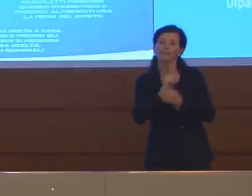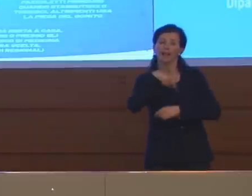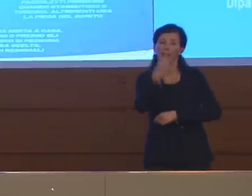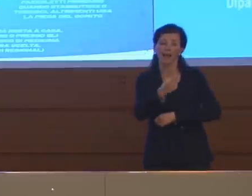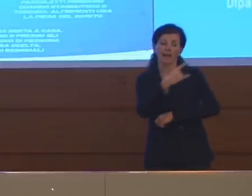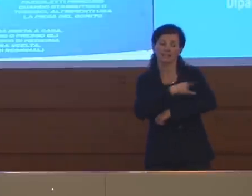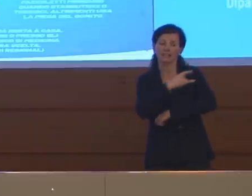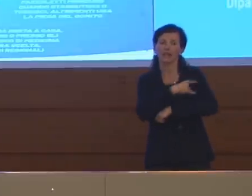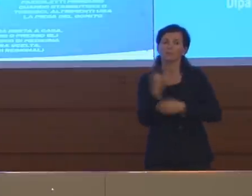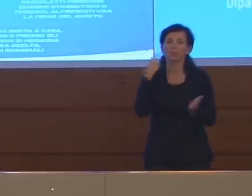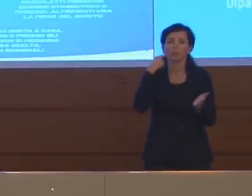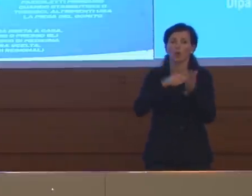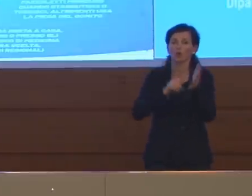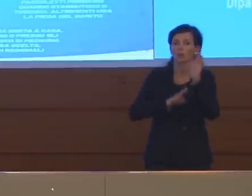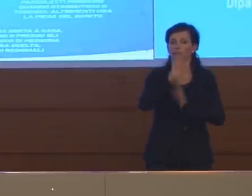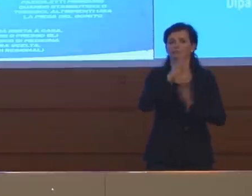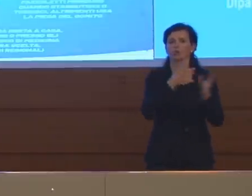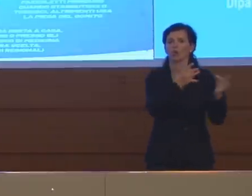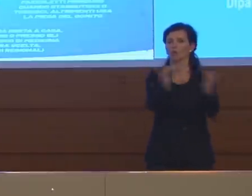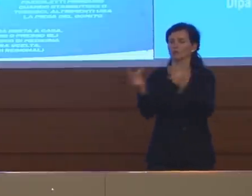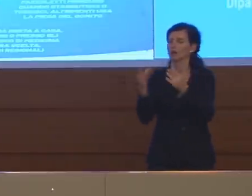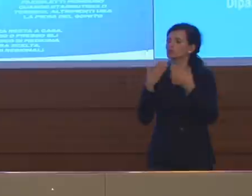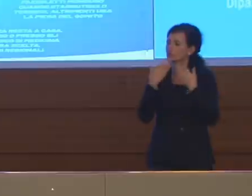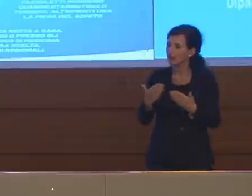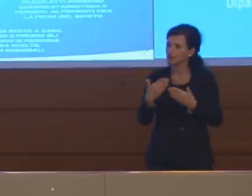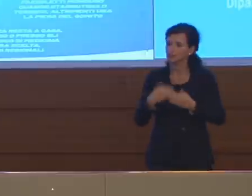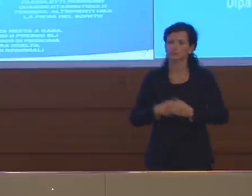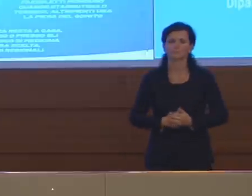impennata come l'ha definita il Presidente del Consiglio? Grazie.